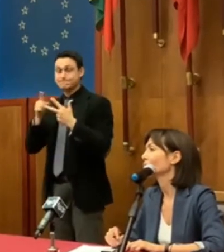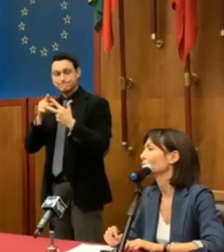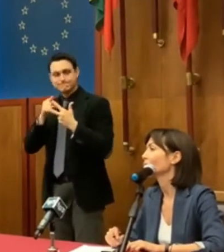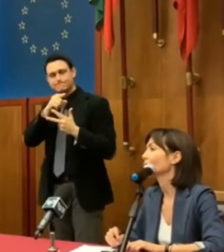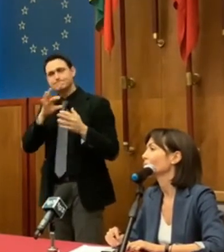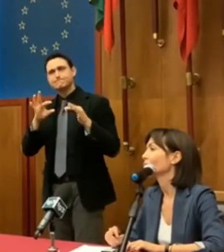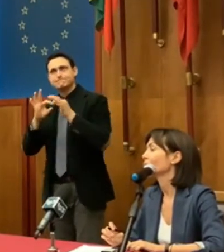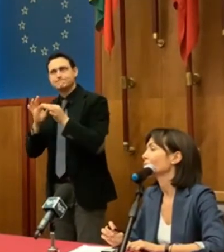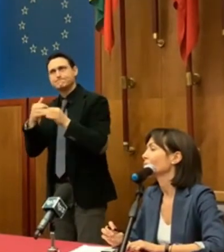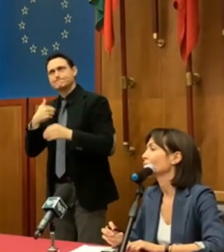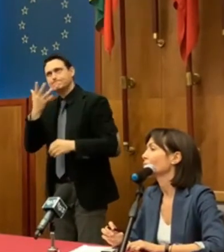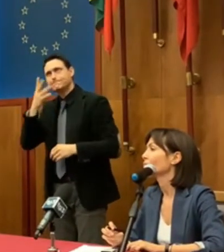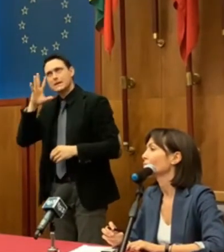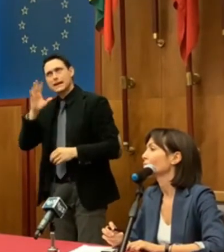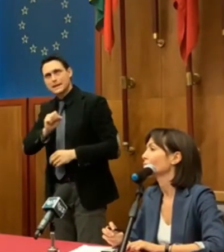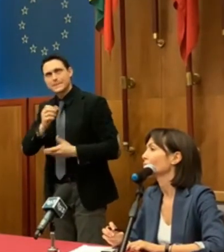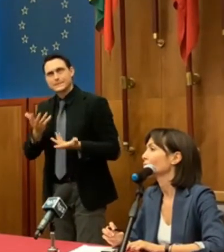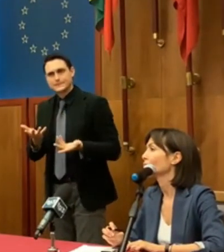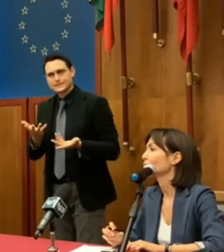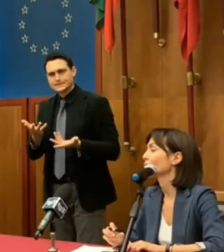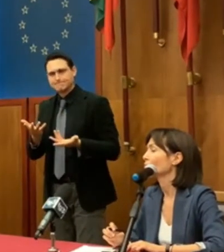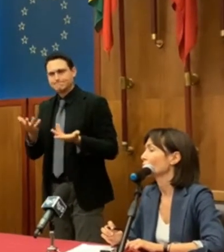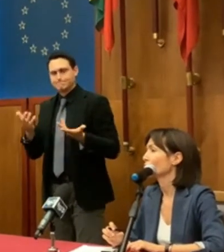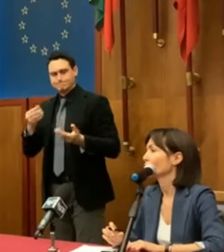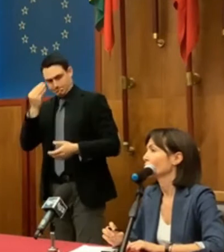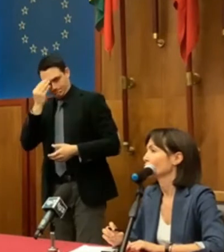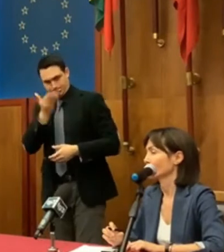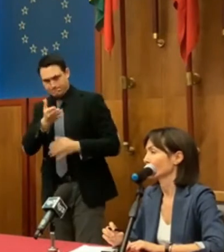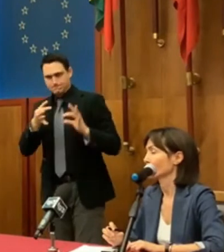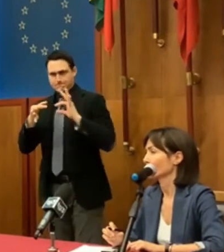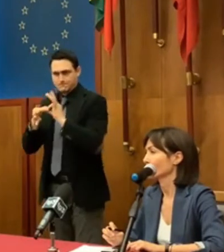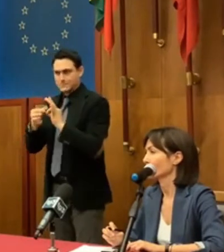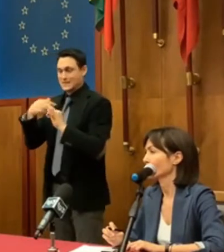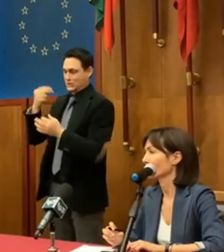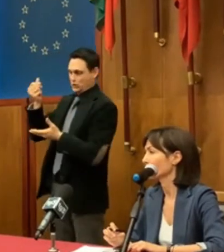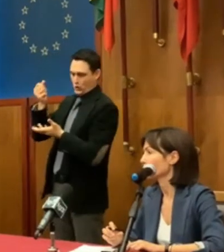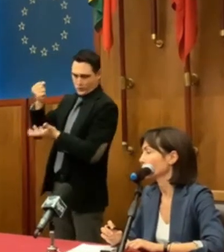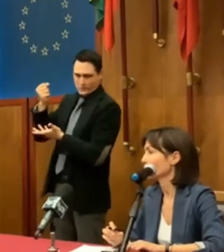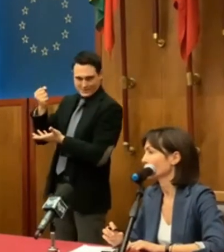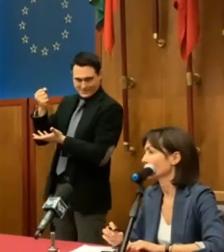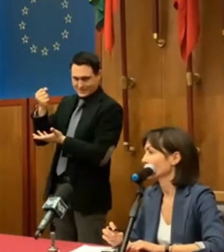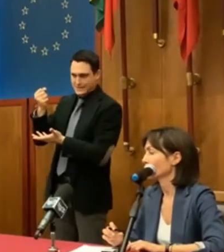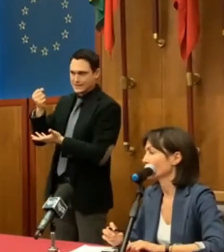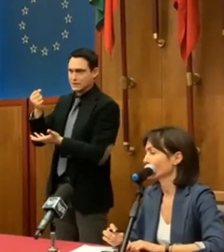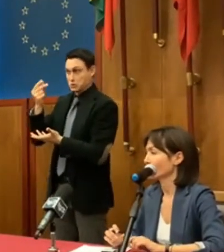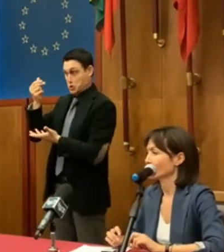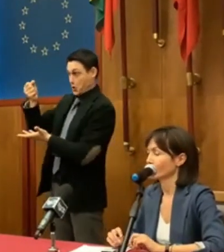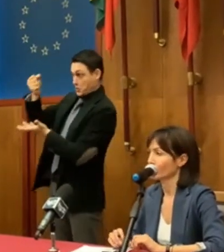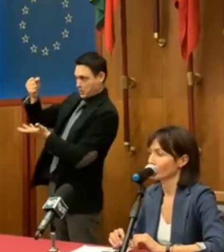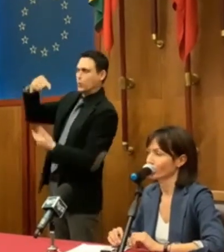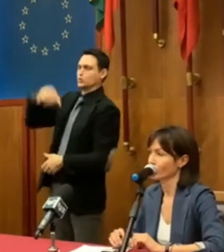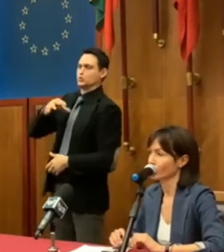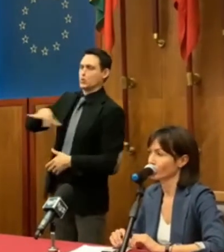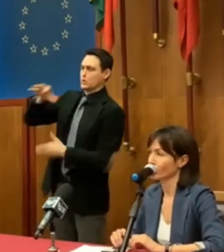plan. Volevo capire se da un punto di vista delle risorse sappiamo che ci sono consistenti per il sud,